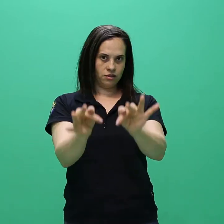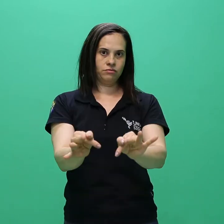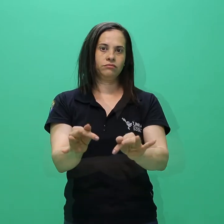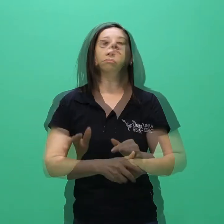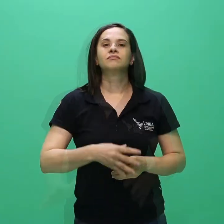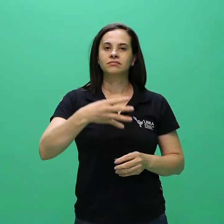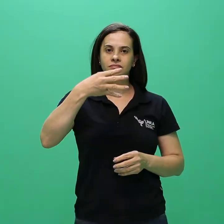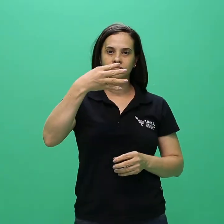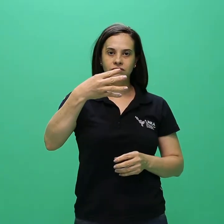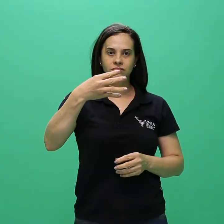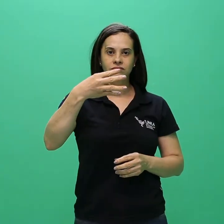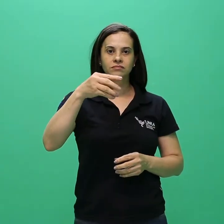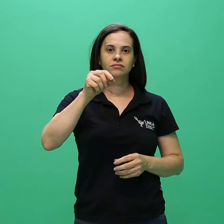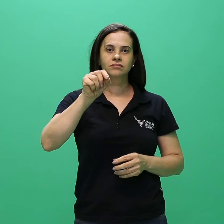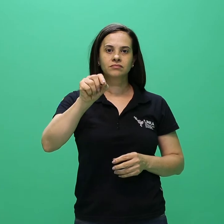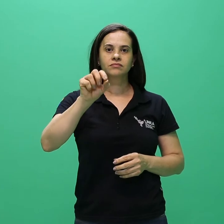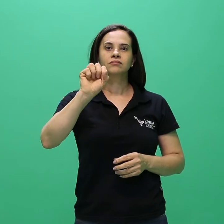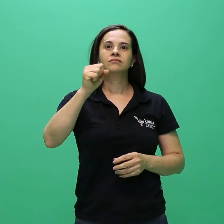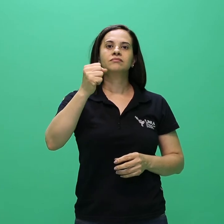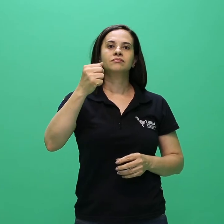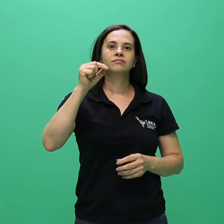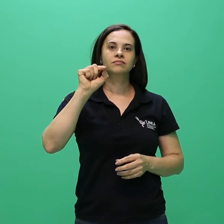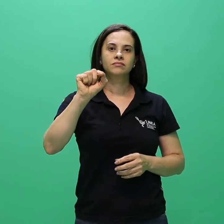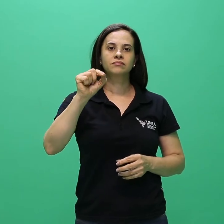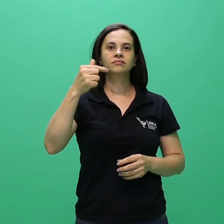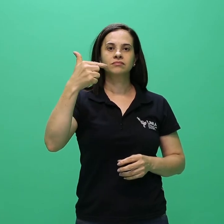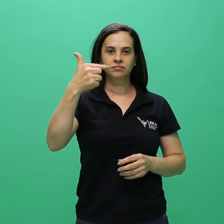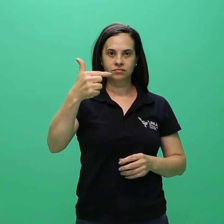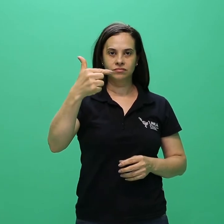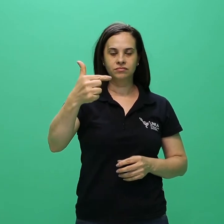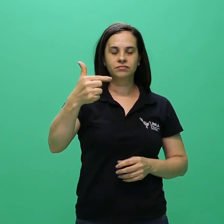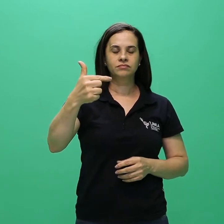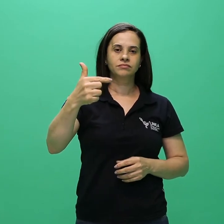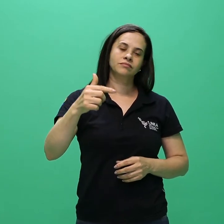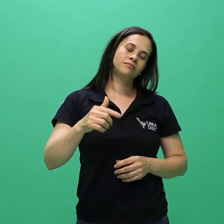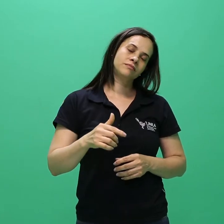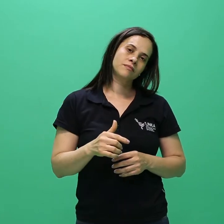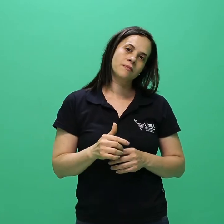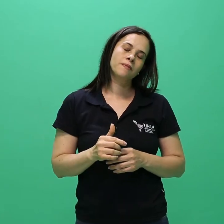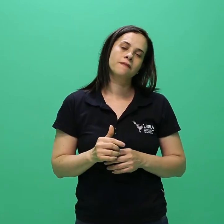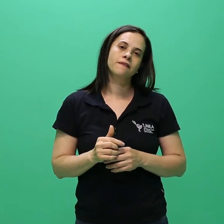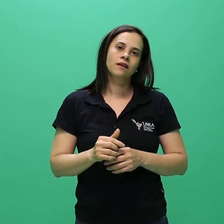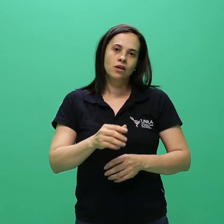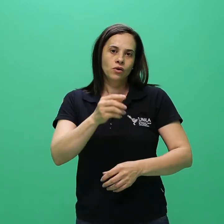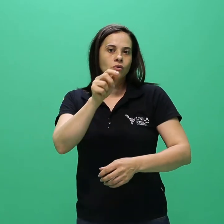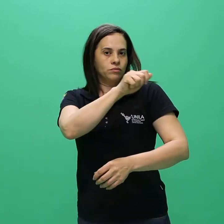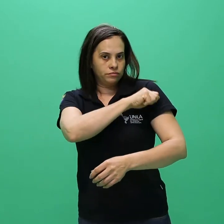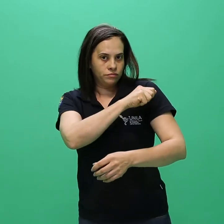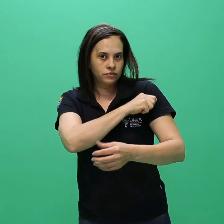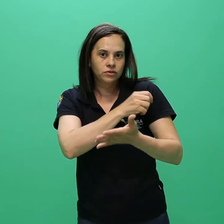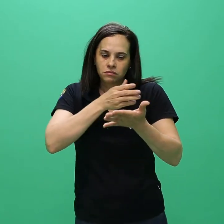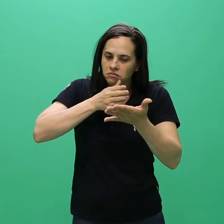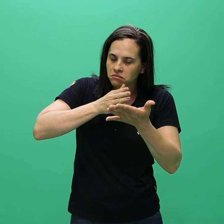4.8.2. O dissente beneficiado por reingresso